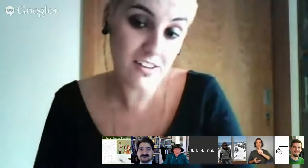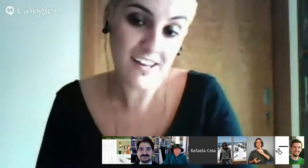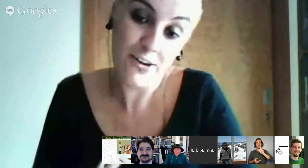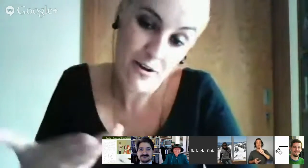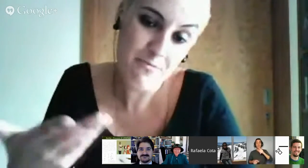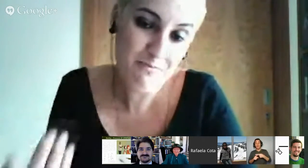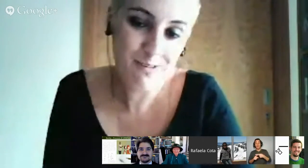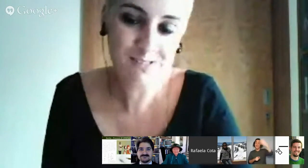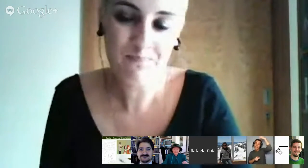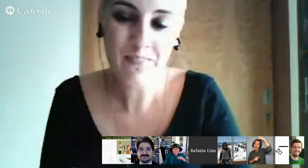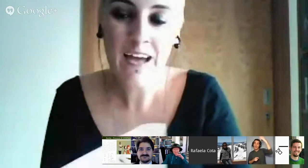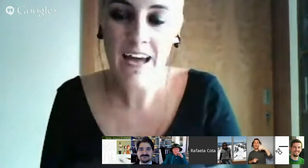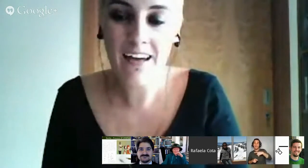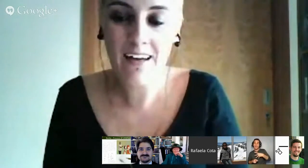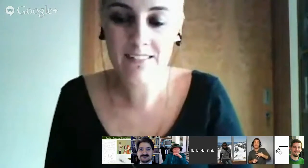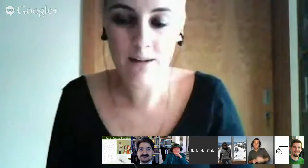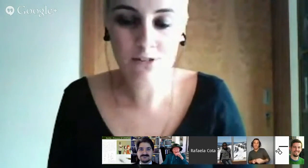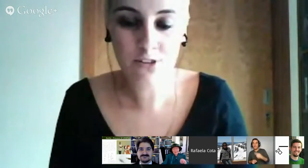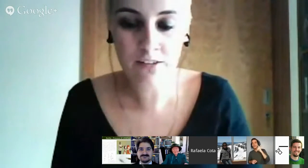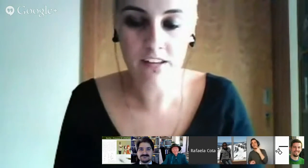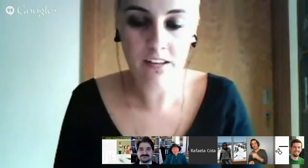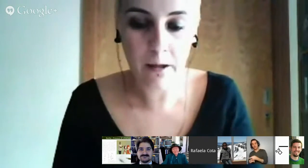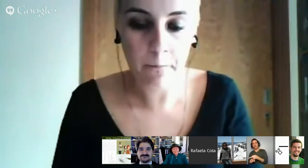verídica, não é bem, mas será uma história verídica.